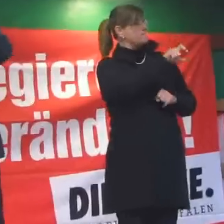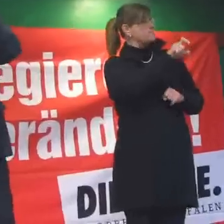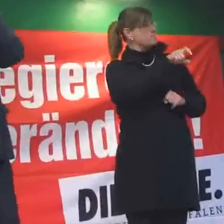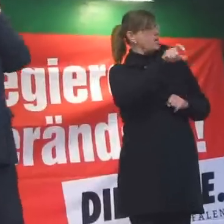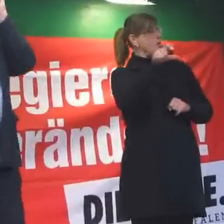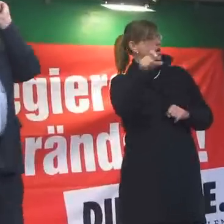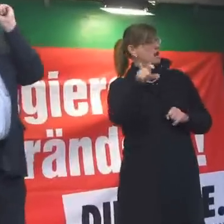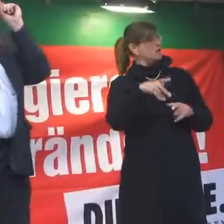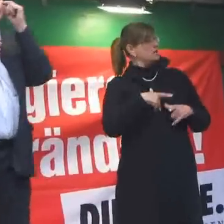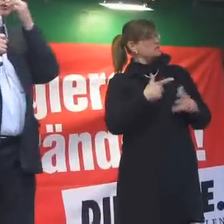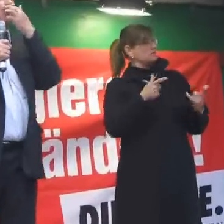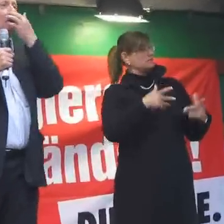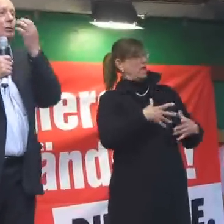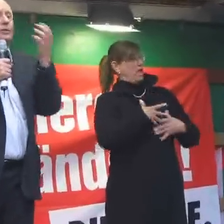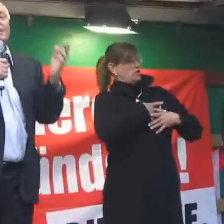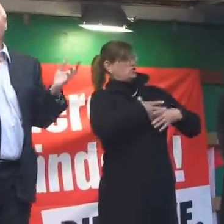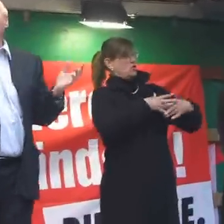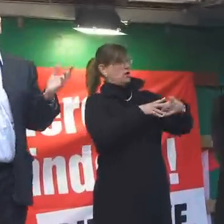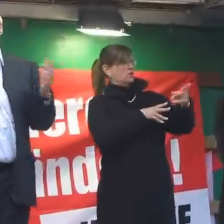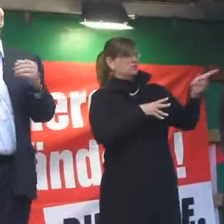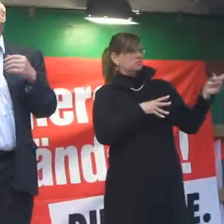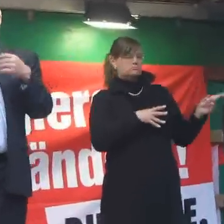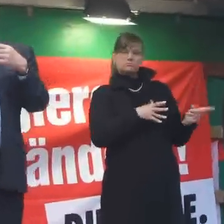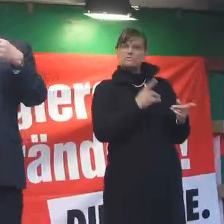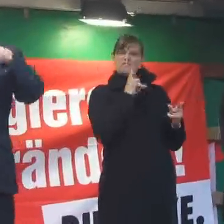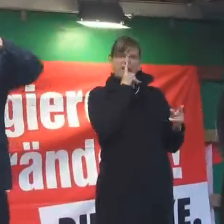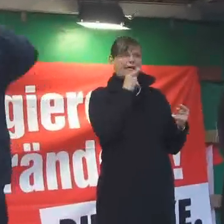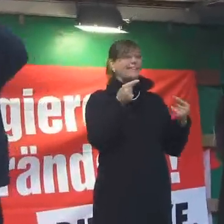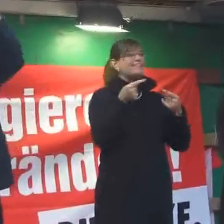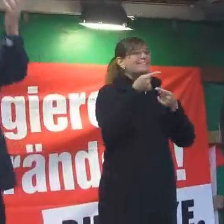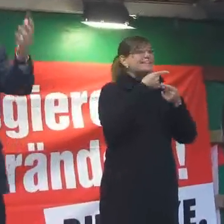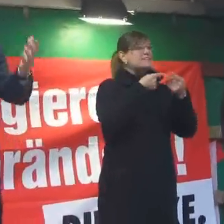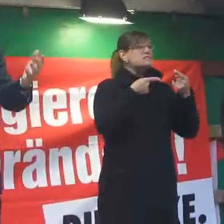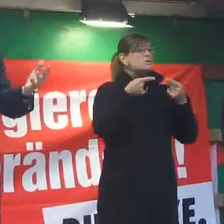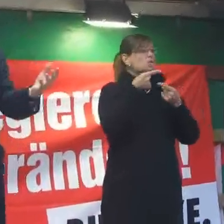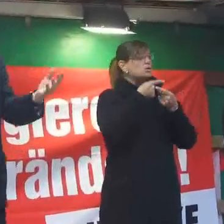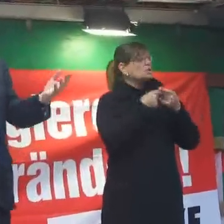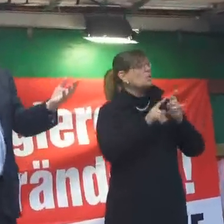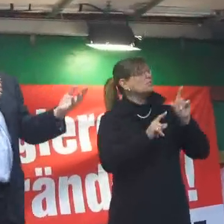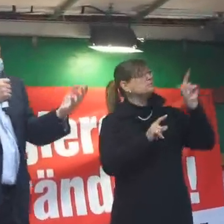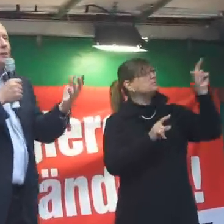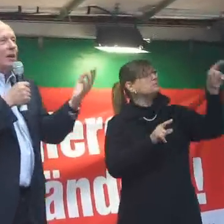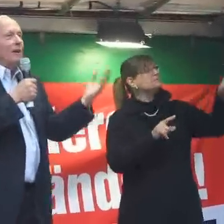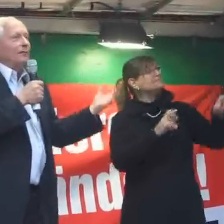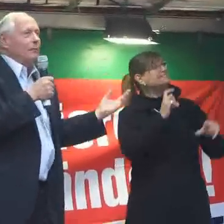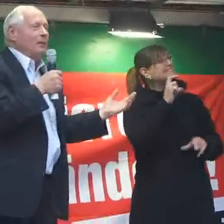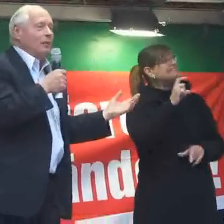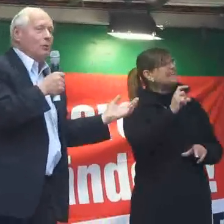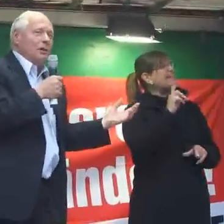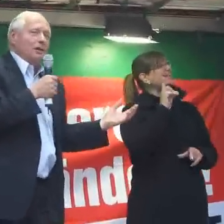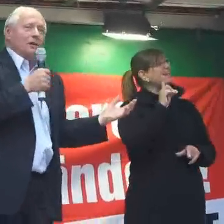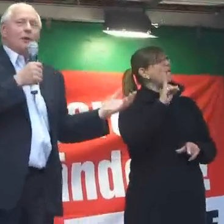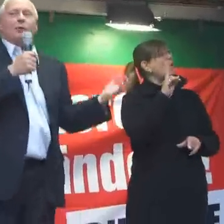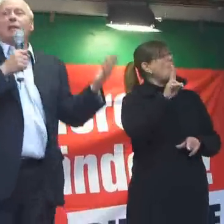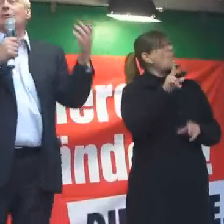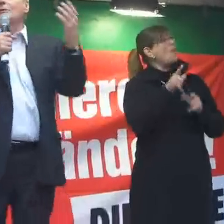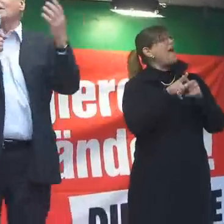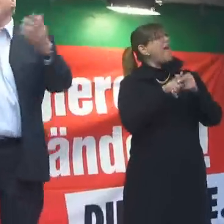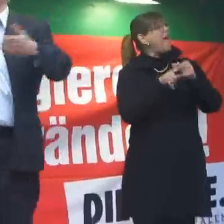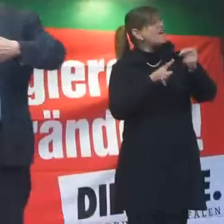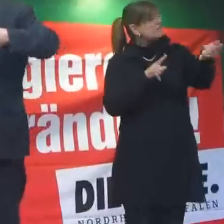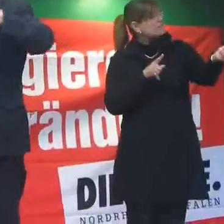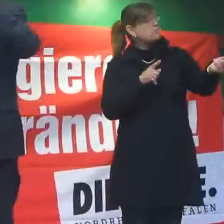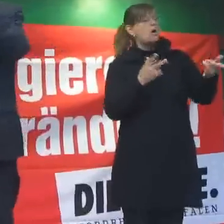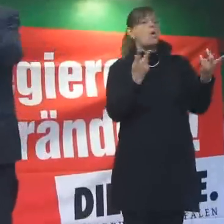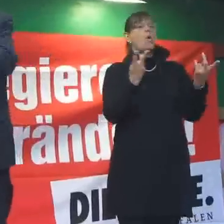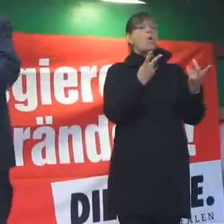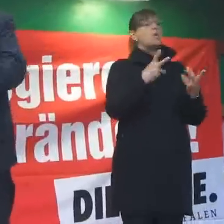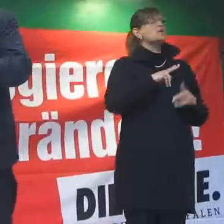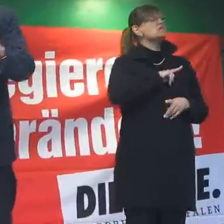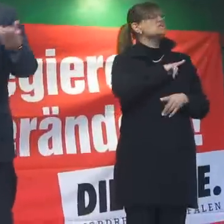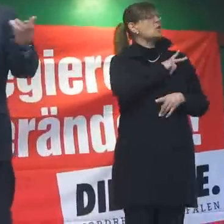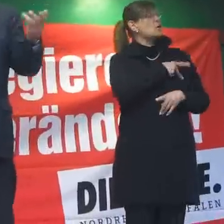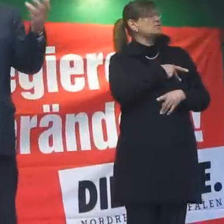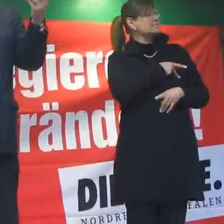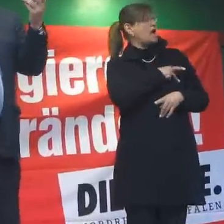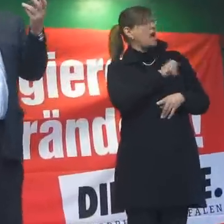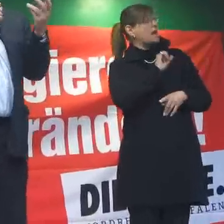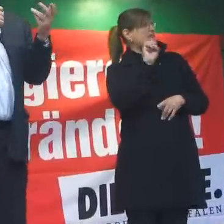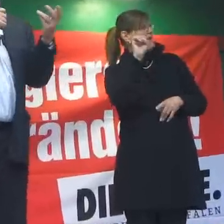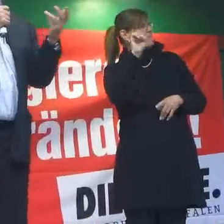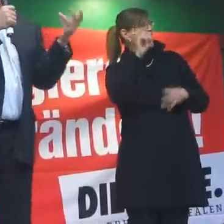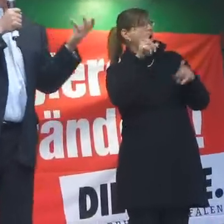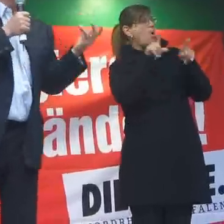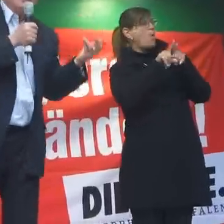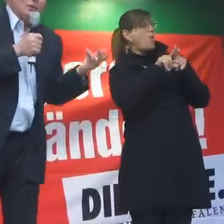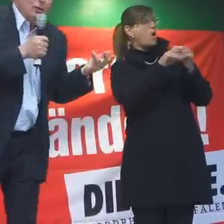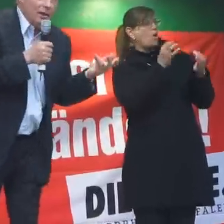Gehen Sie mal in irgendeine Diskussion und sagen Sie, wenn ein CDU-Politiker da redet oder ein FDP-Politiker oder ein Sozialdemokrat oder ein Grüner, ja,